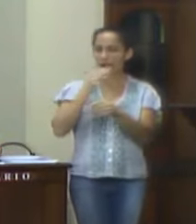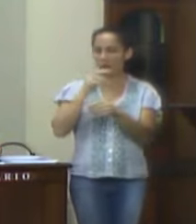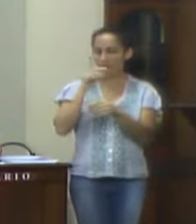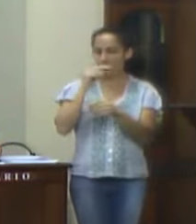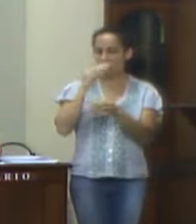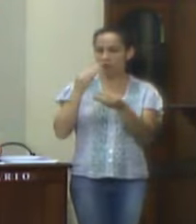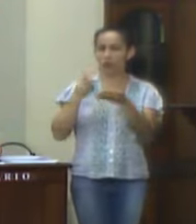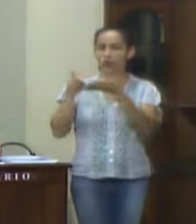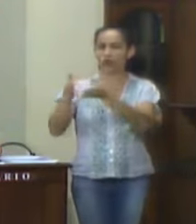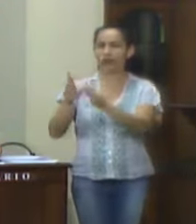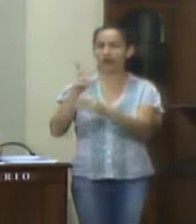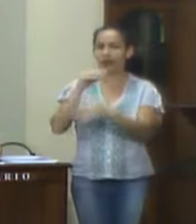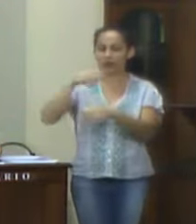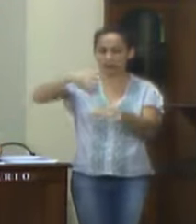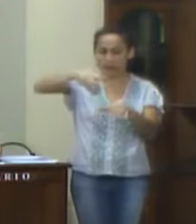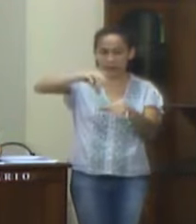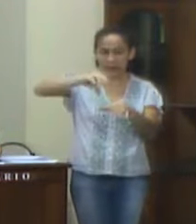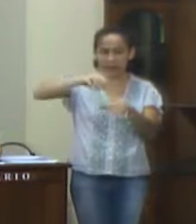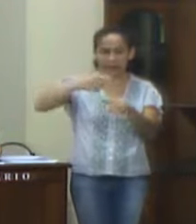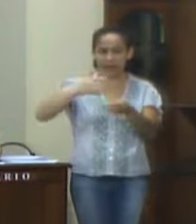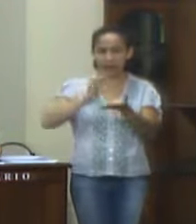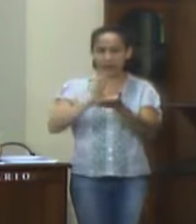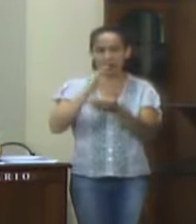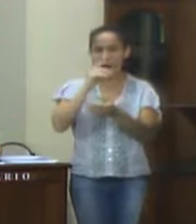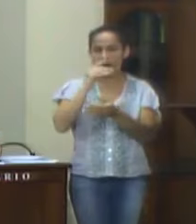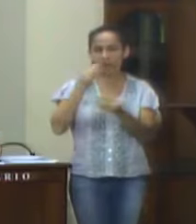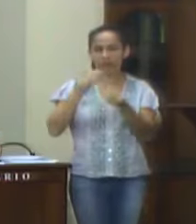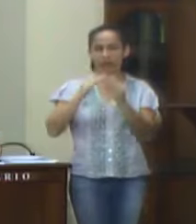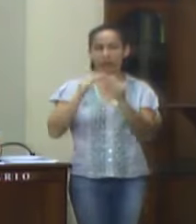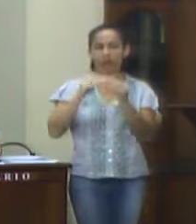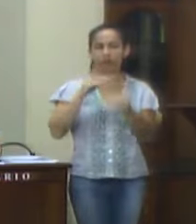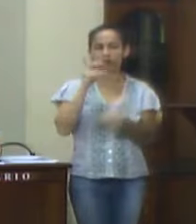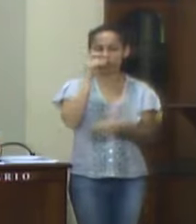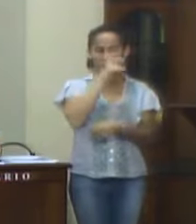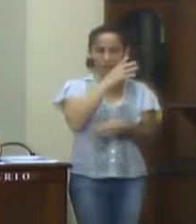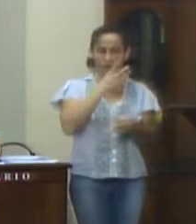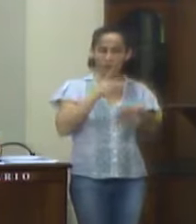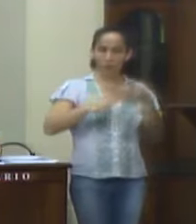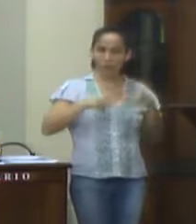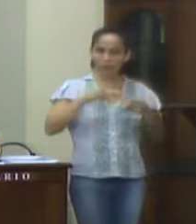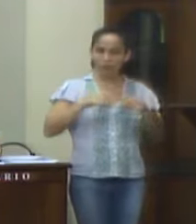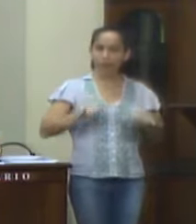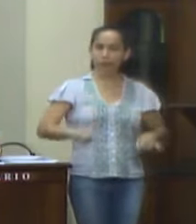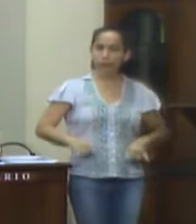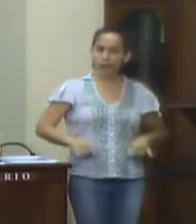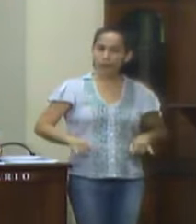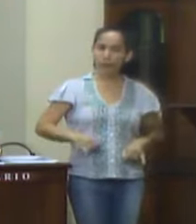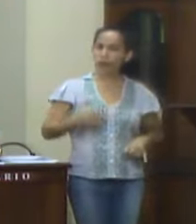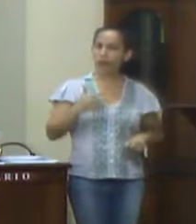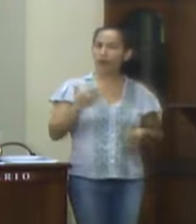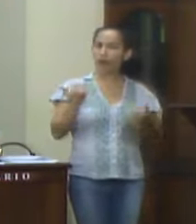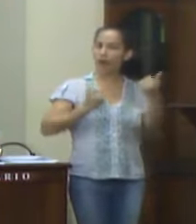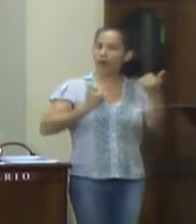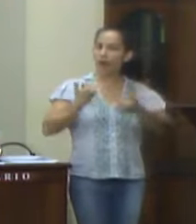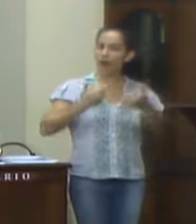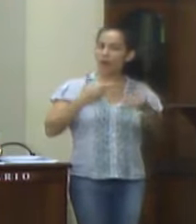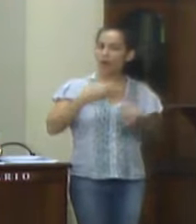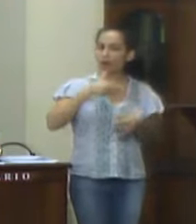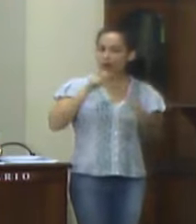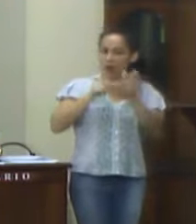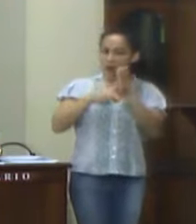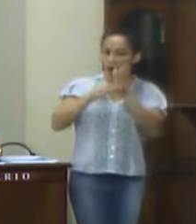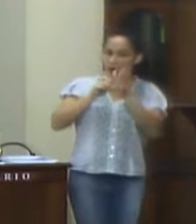acontecendo diversos reparos nas redes de exposição de água do município e a população vai se queixando da falta de informações por parte da CEDAI,